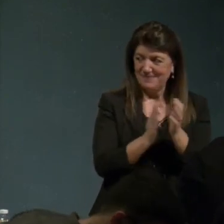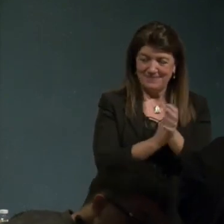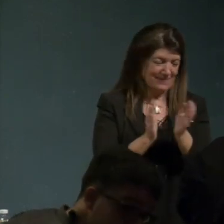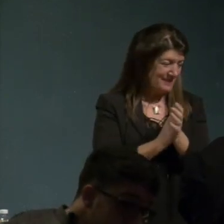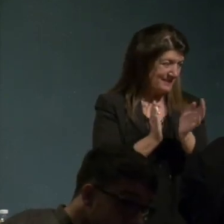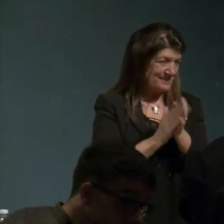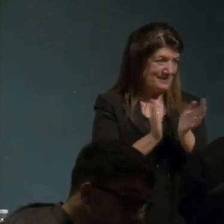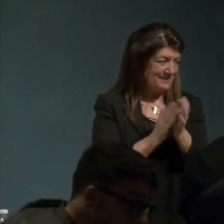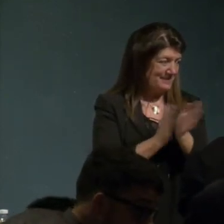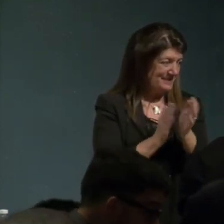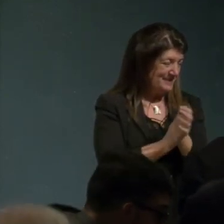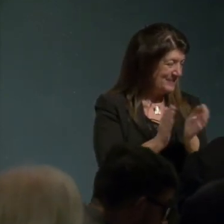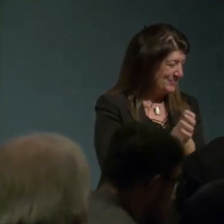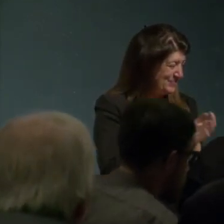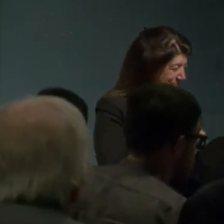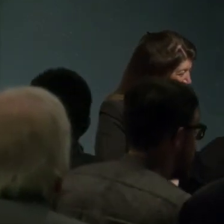contro